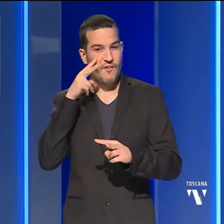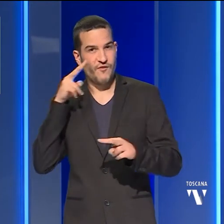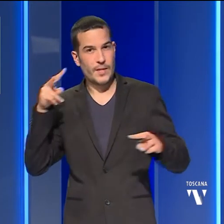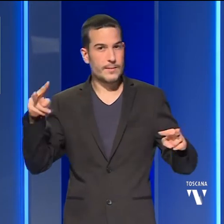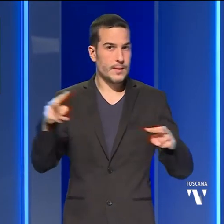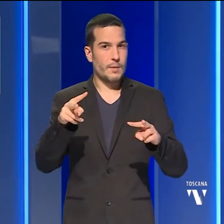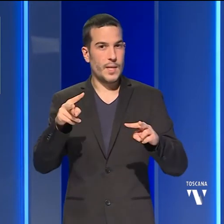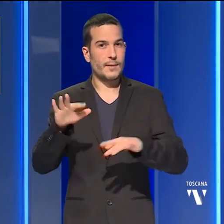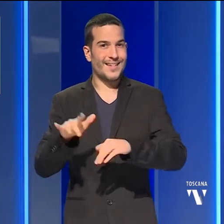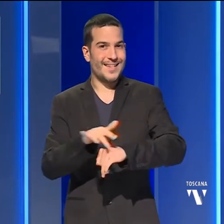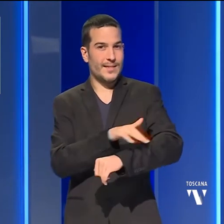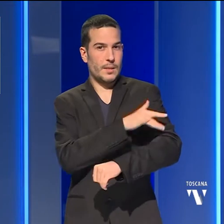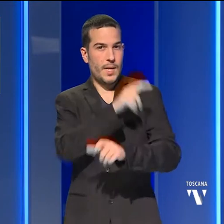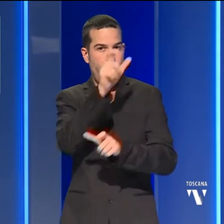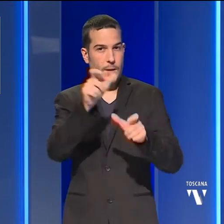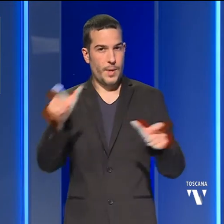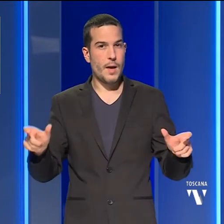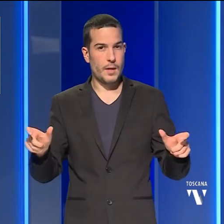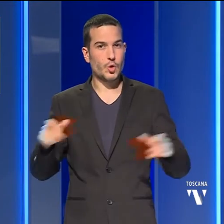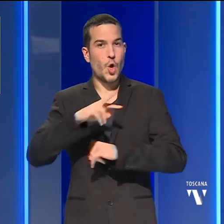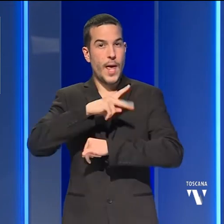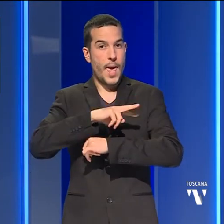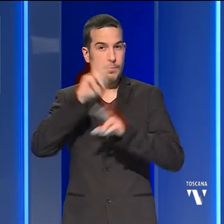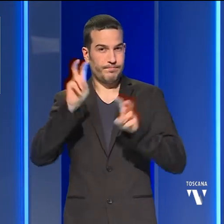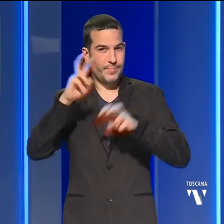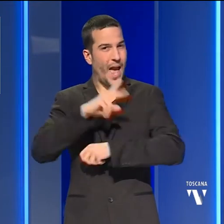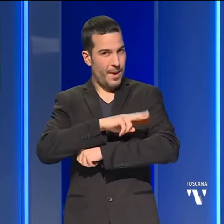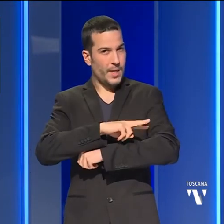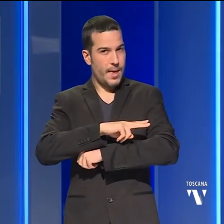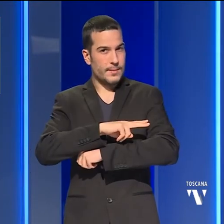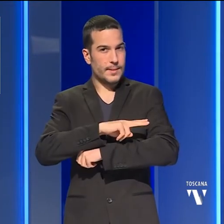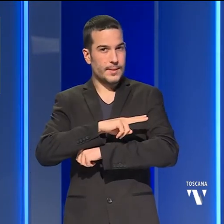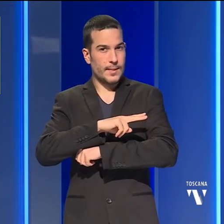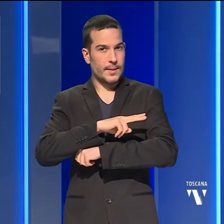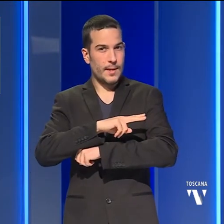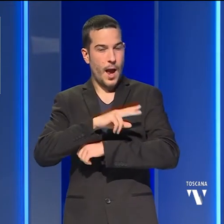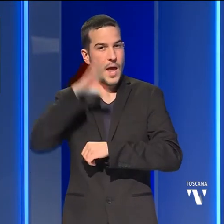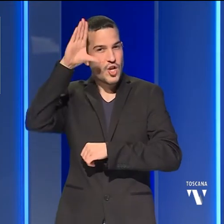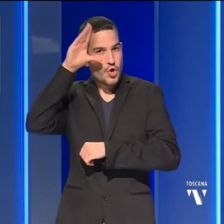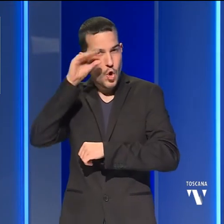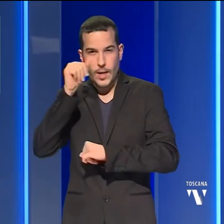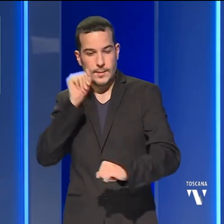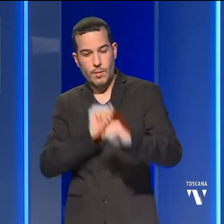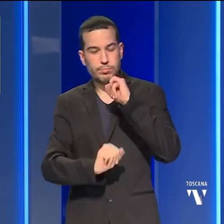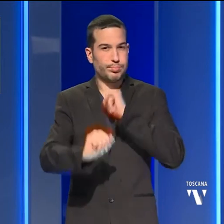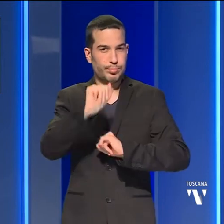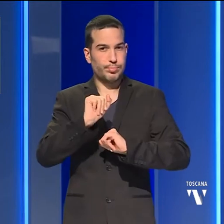l'opinione pubblica sull'epilessia per sconfiggere l'ignoranza e con essa il pregiudizio.